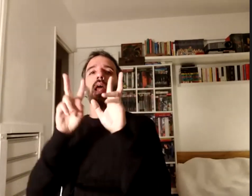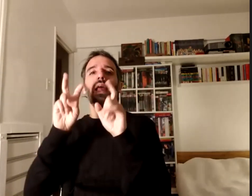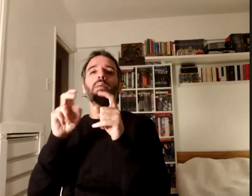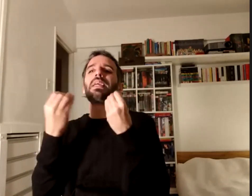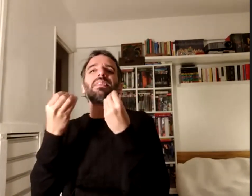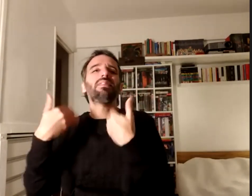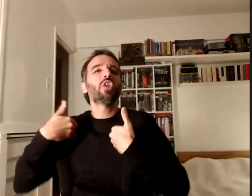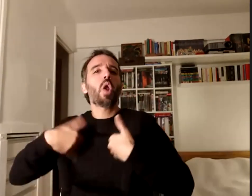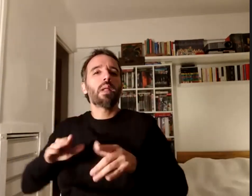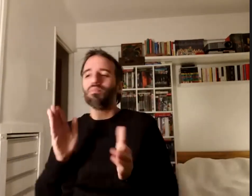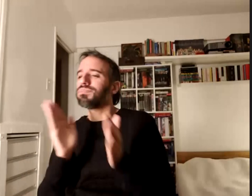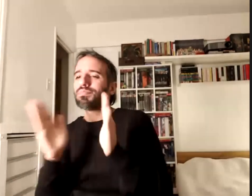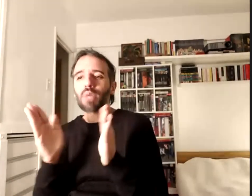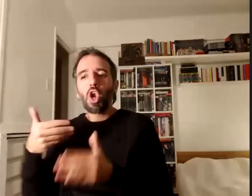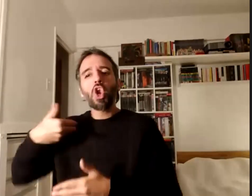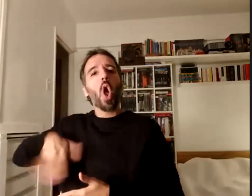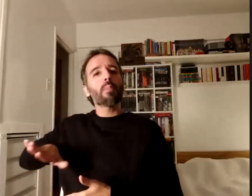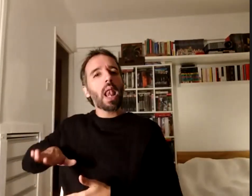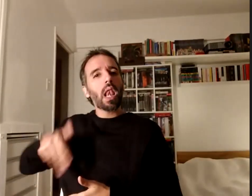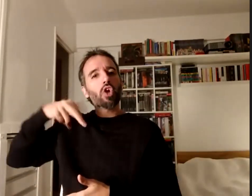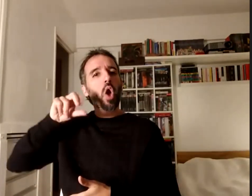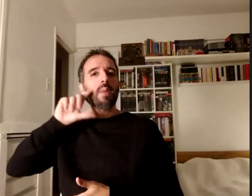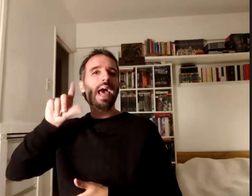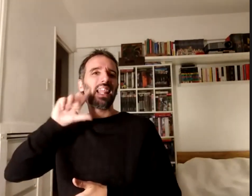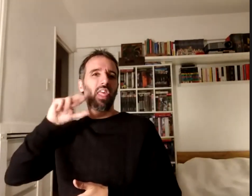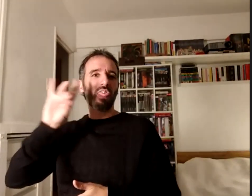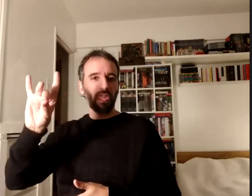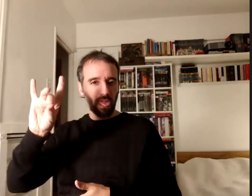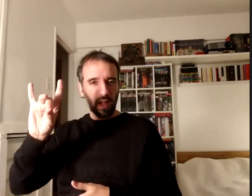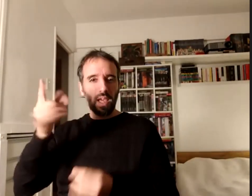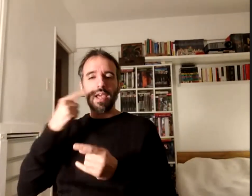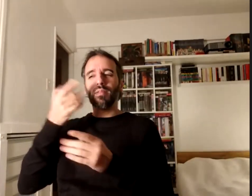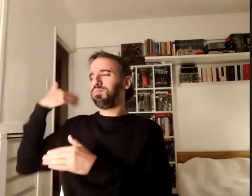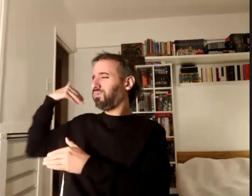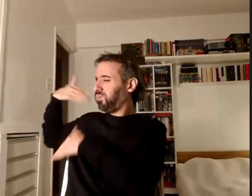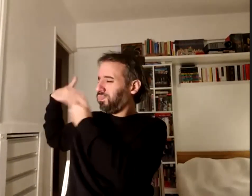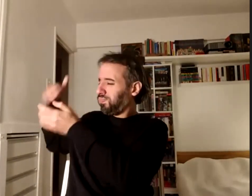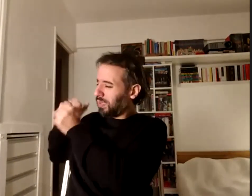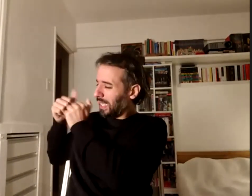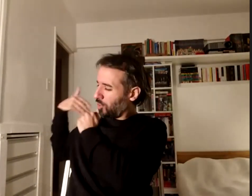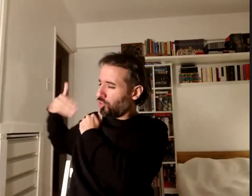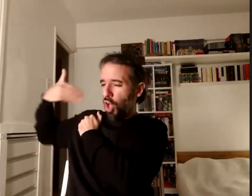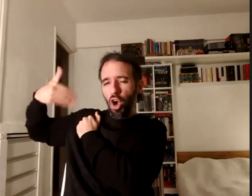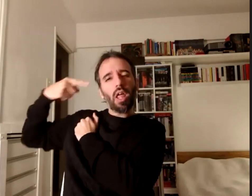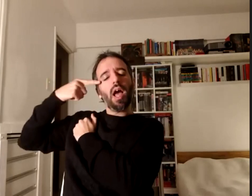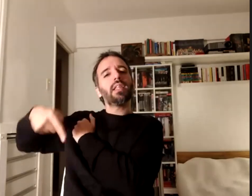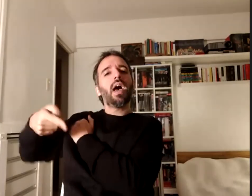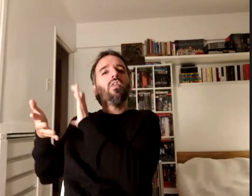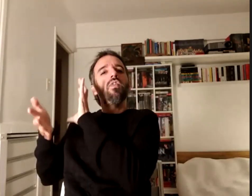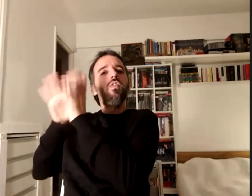transición histórica subjetiva esas formas de construir que